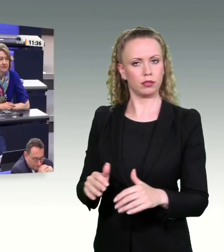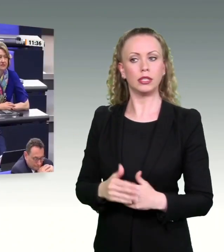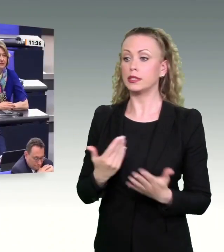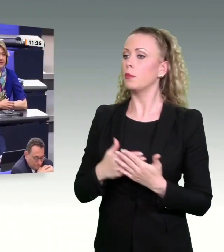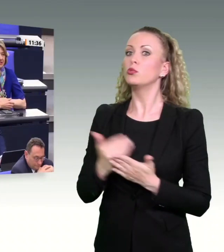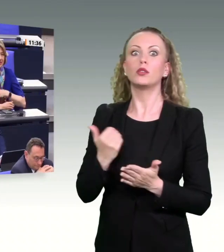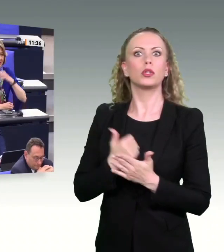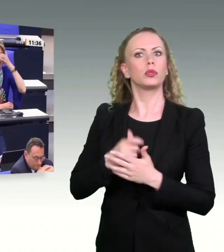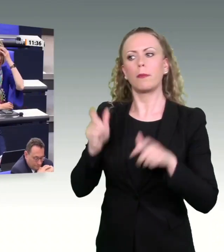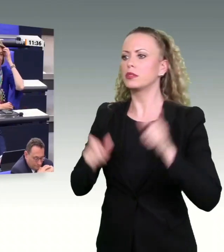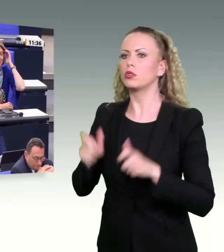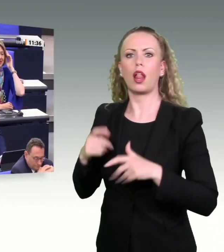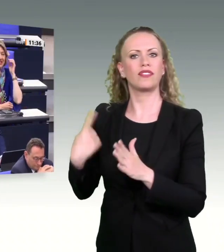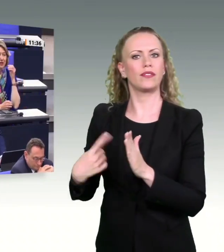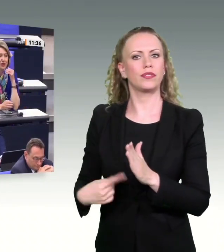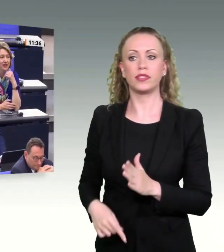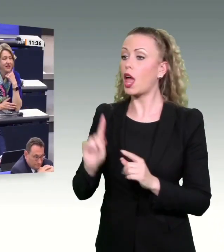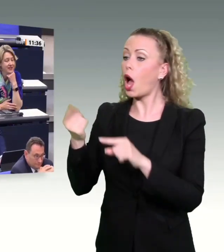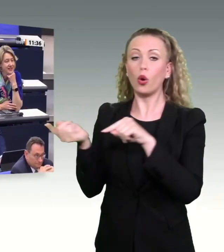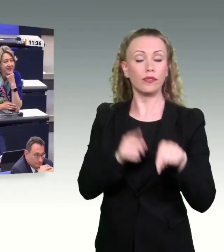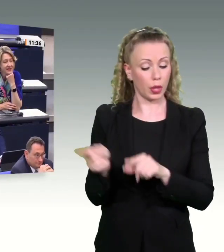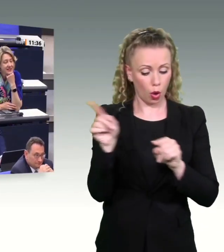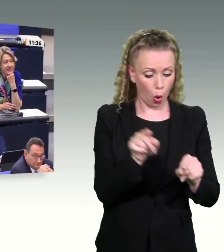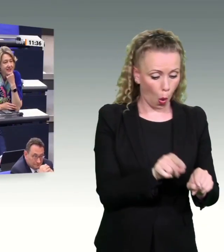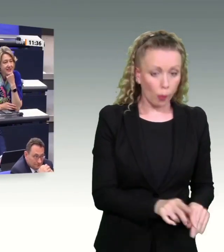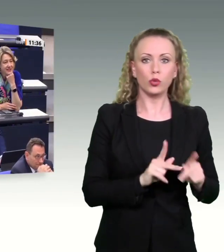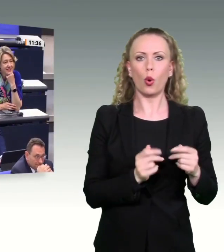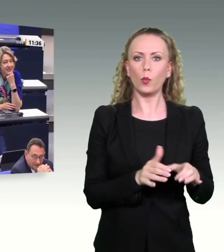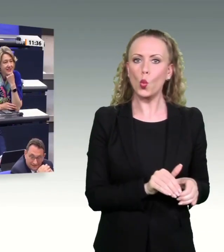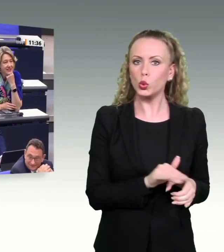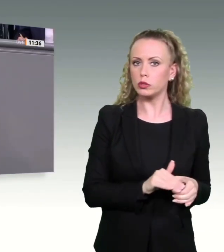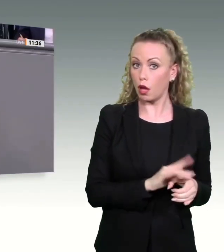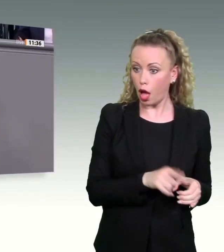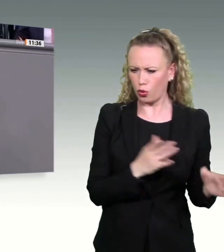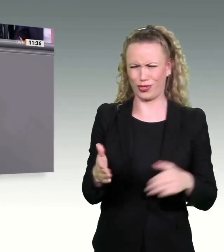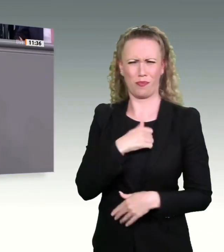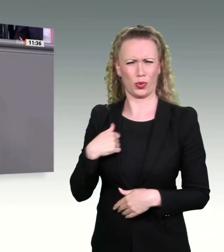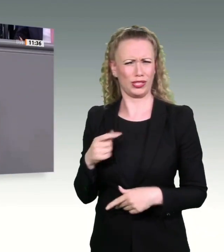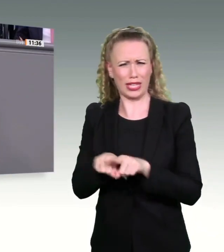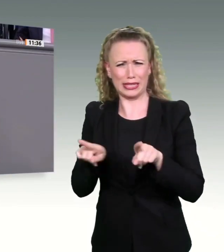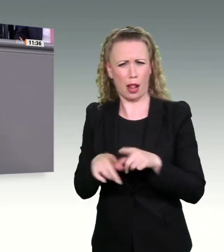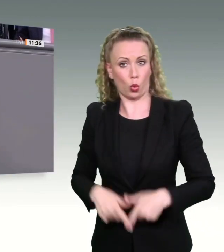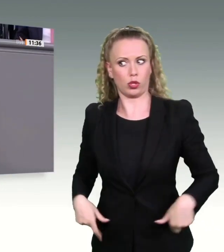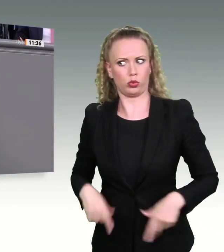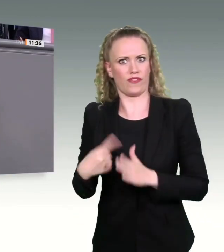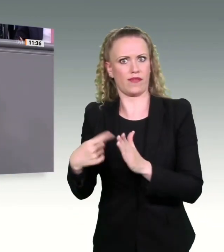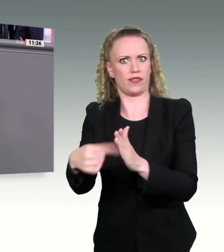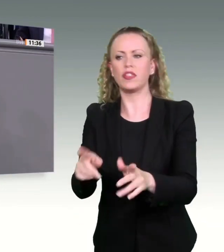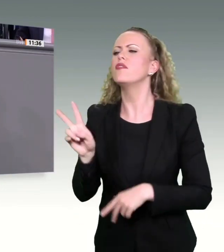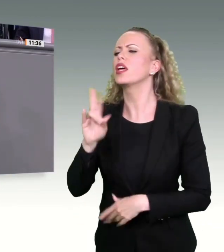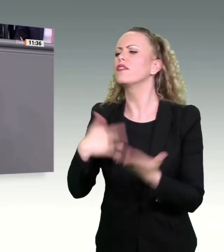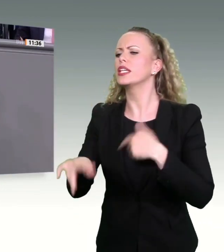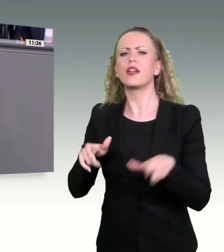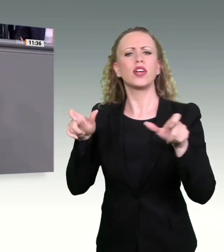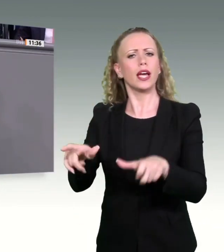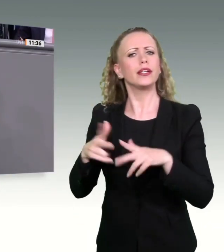Sie durch, bis in die letzte Kommune. Übrigens auch bei der Bundeswehr, wenn Sie jetzt beklagen, dass Sie zu wenig Unterhosen hätten, ja, wer hat ins Verteidigungsministerium geführt, meine Damen